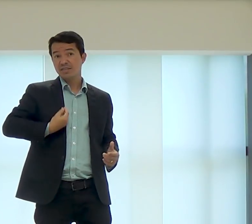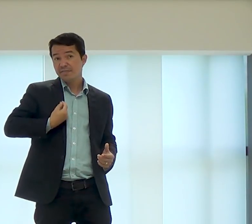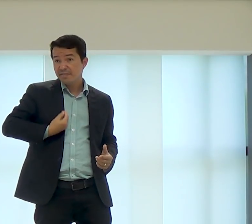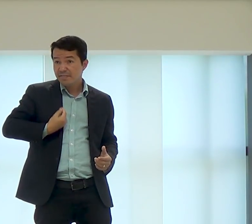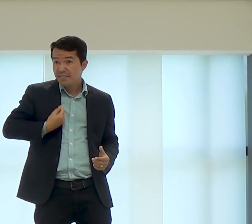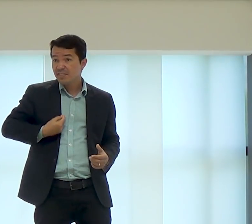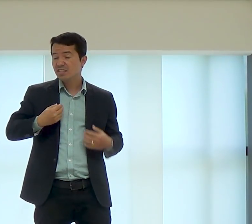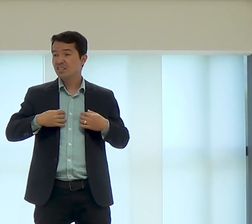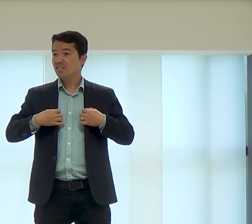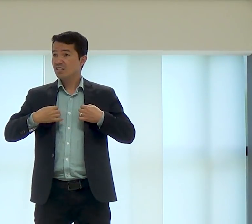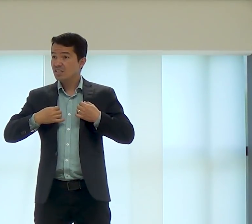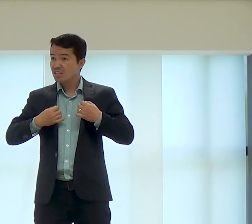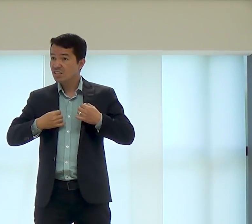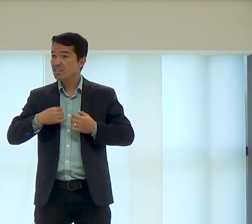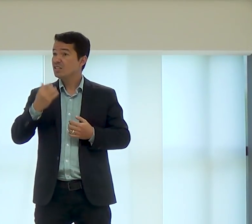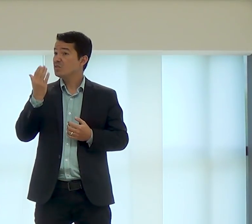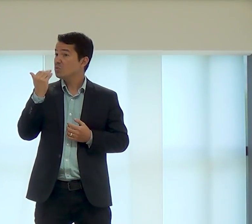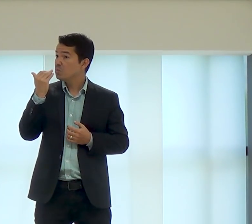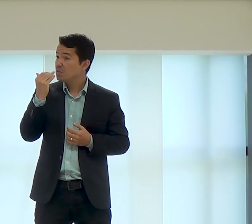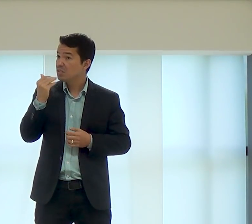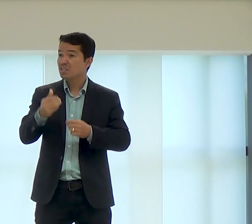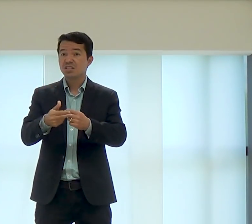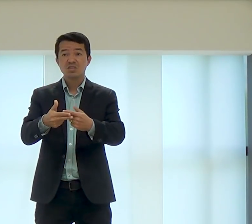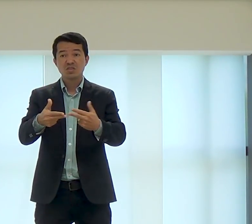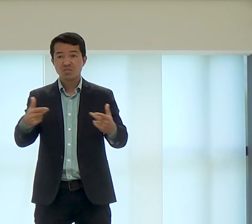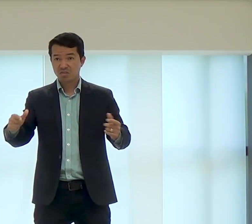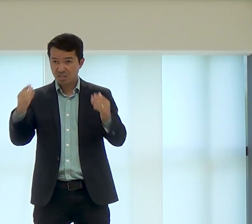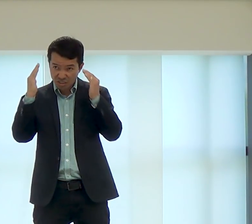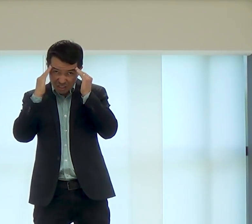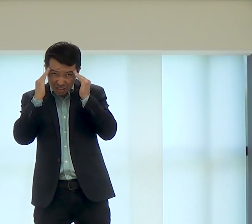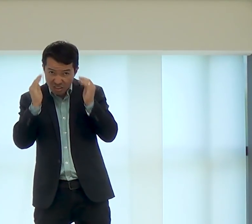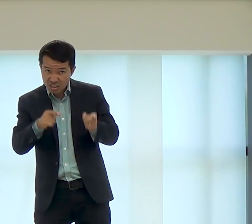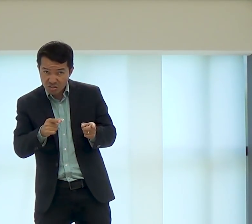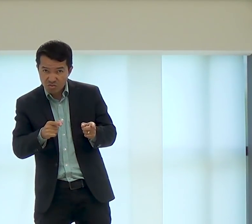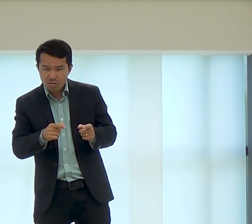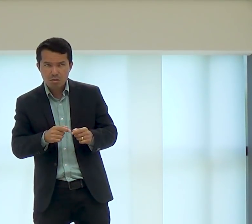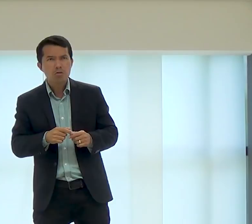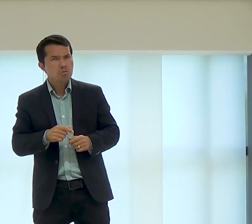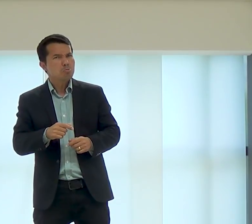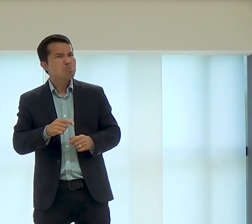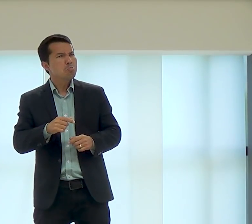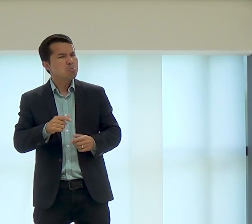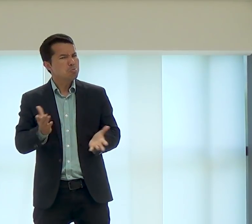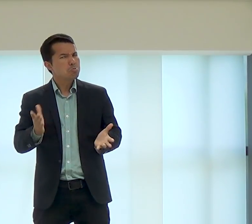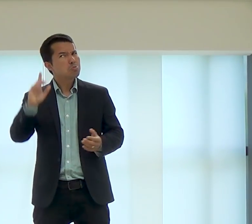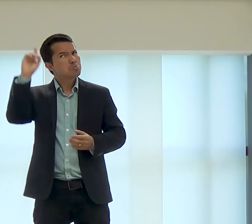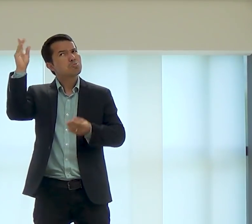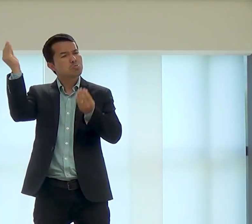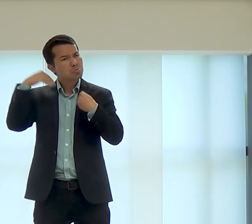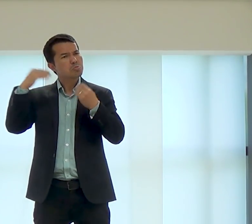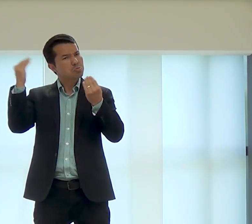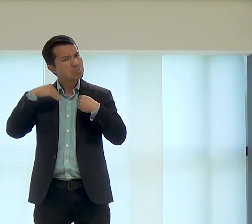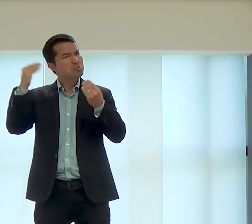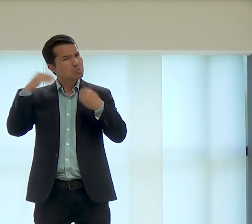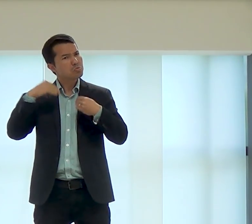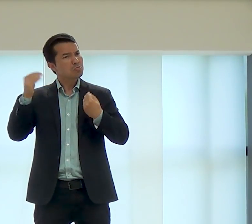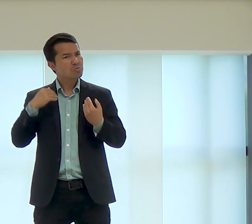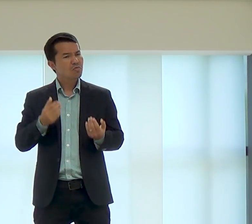para você, a vida, a sua roupa, o seu alimento, todas as coisas, foi Deus que te deu? Sim,